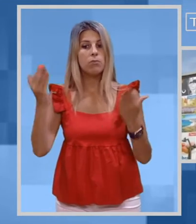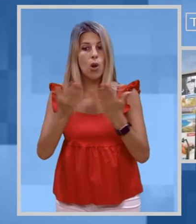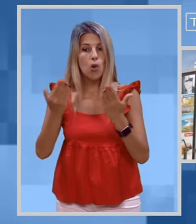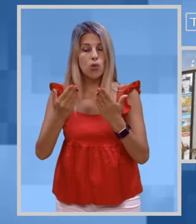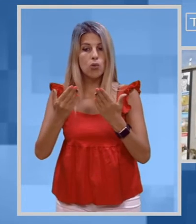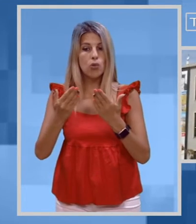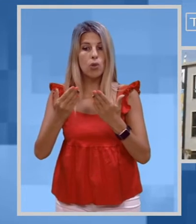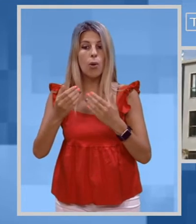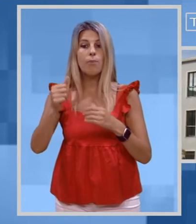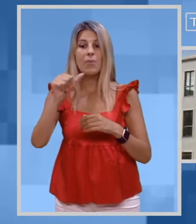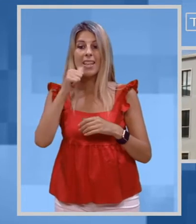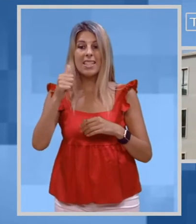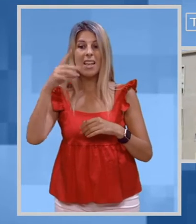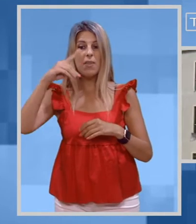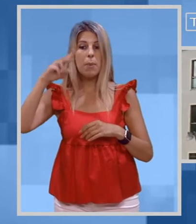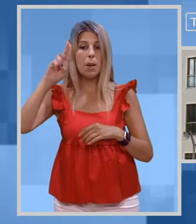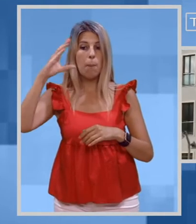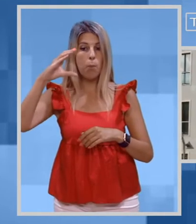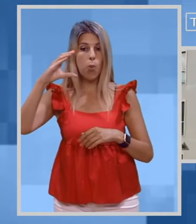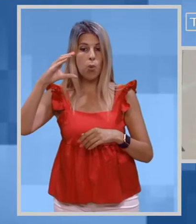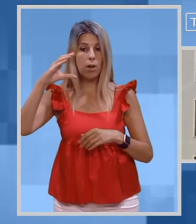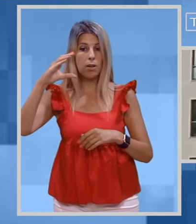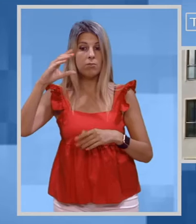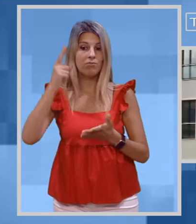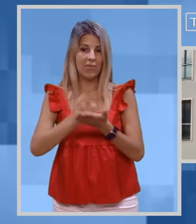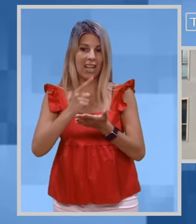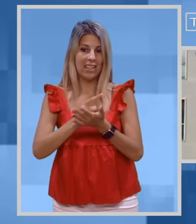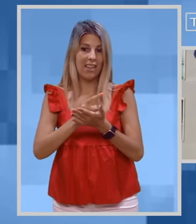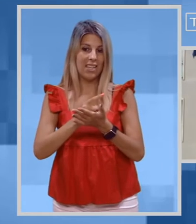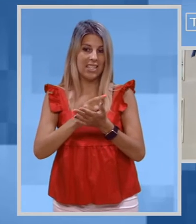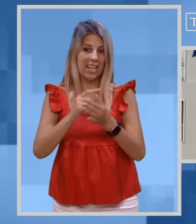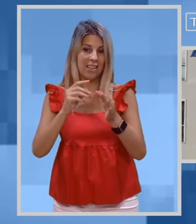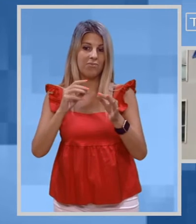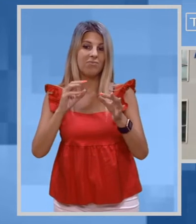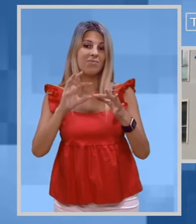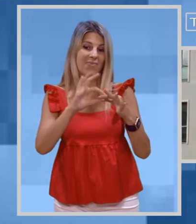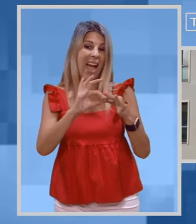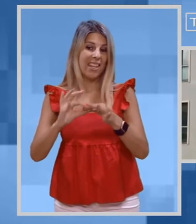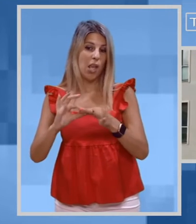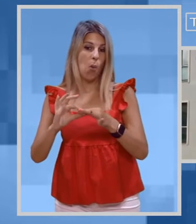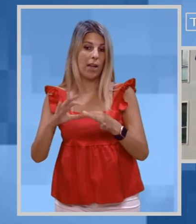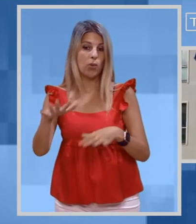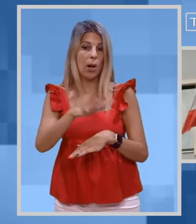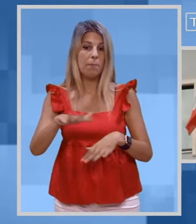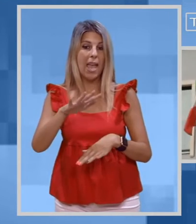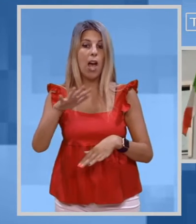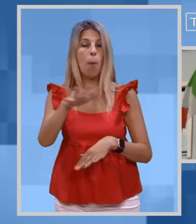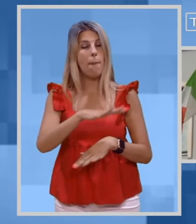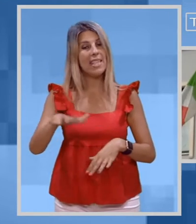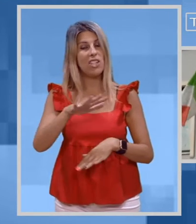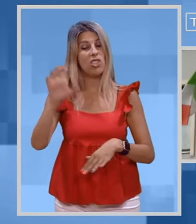Lo studio è propedeutico al PUC, il quale deve essere infatti adeguato al Piano Paesaggistico regionale.